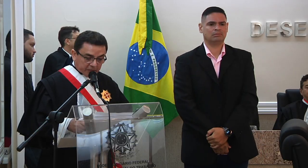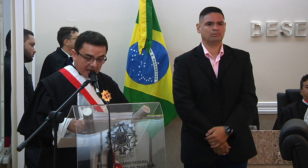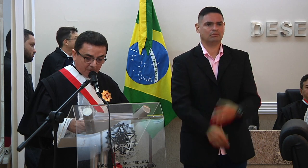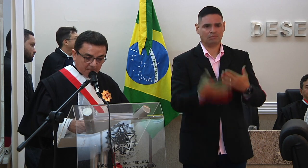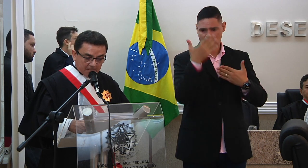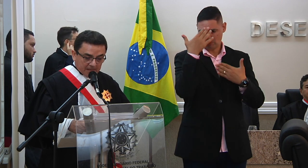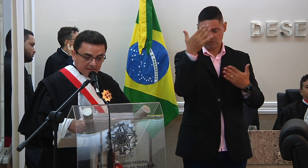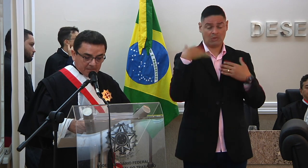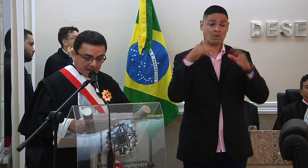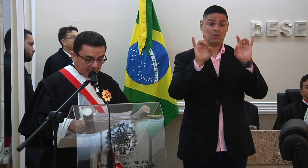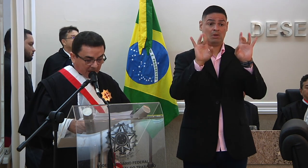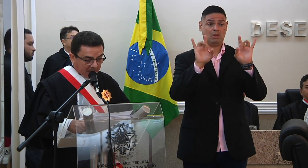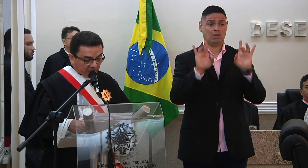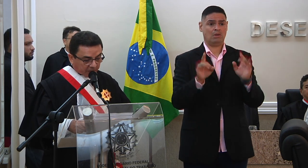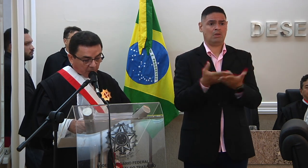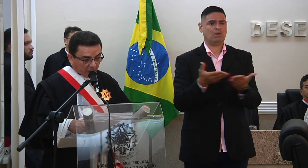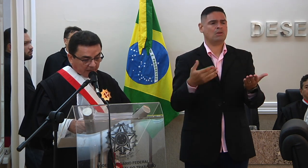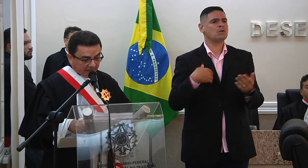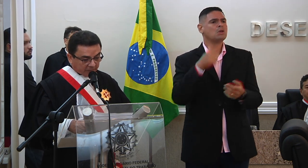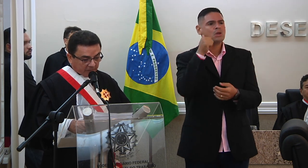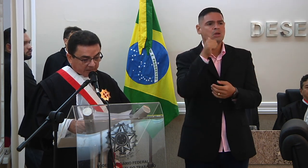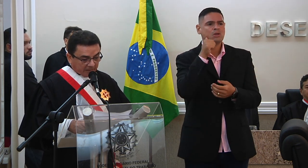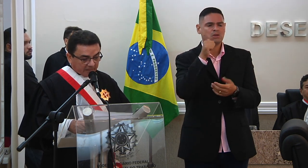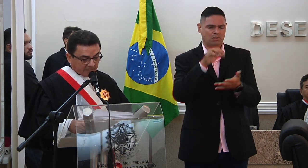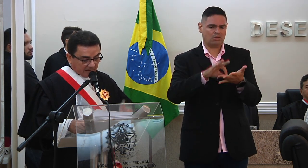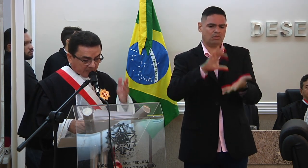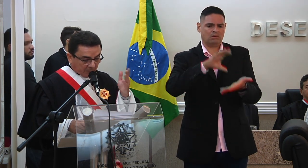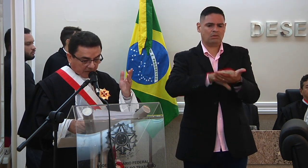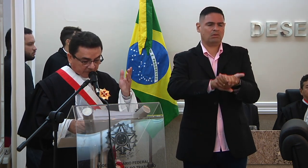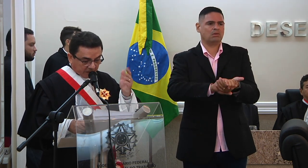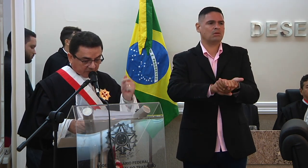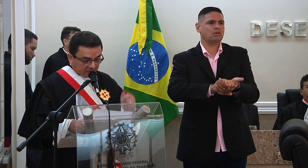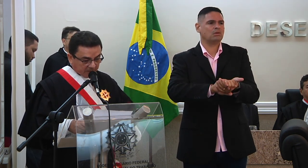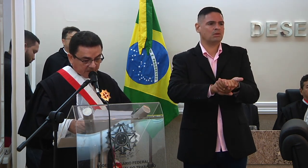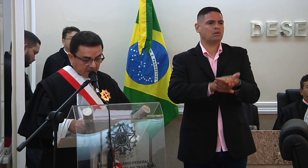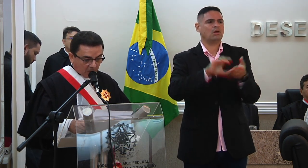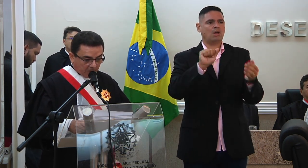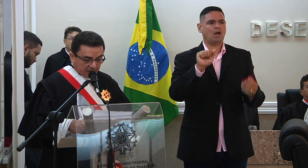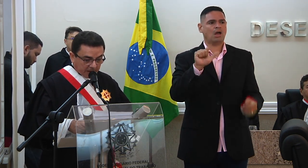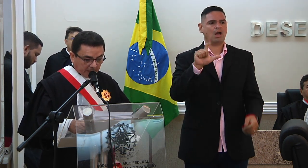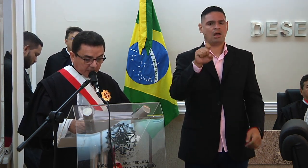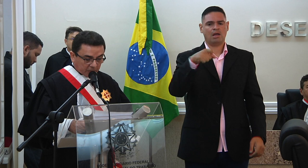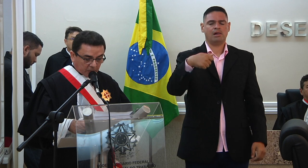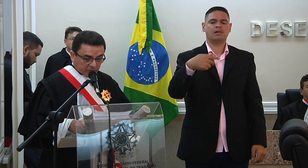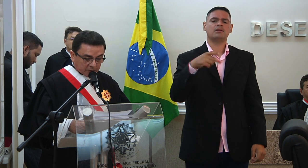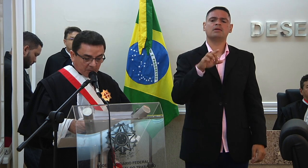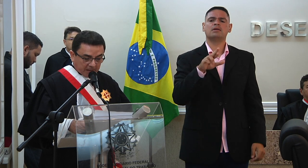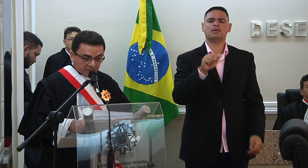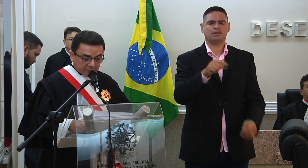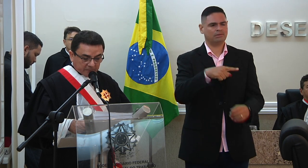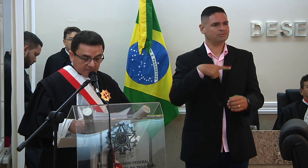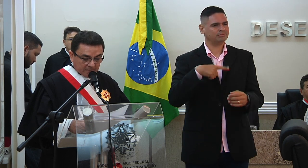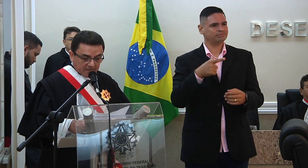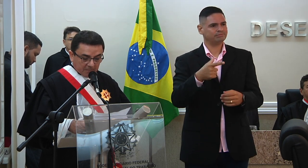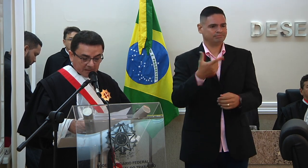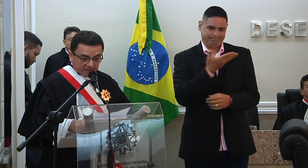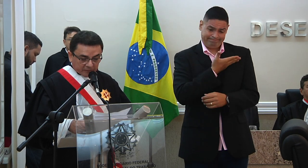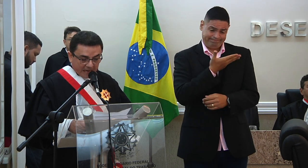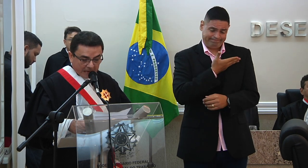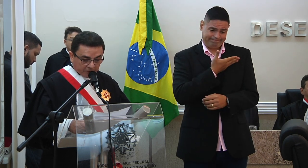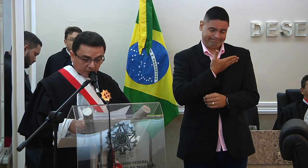muito especial para minha amada esposa Alexandra aqui presente companheira de todos os momentos